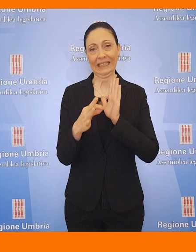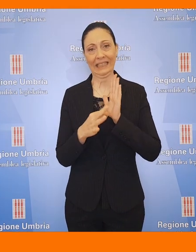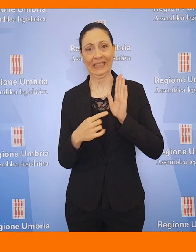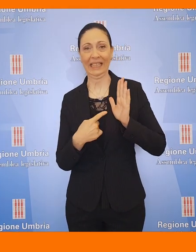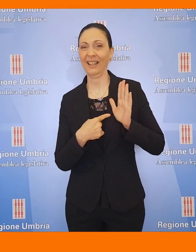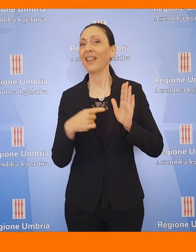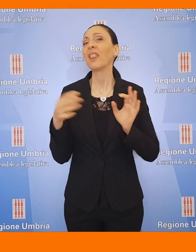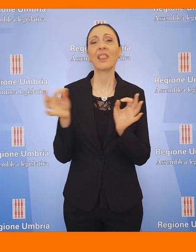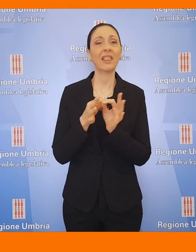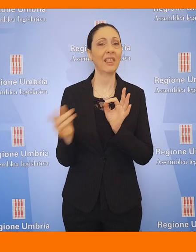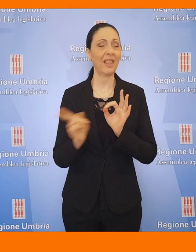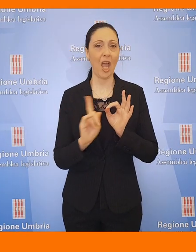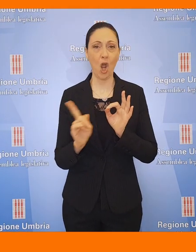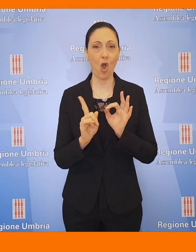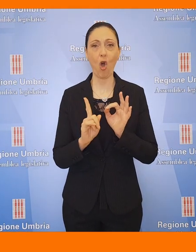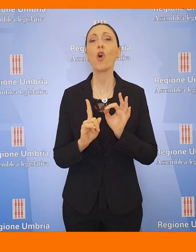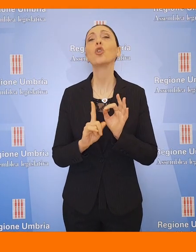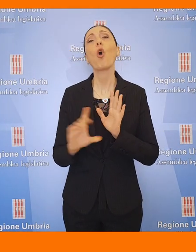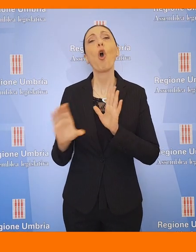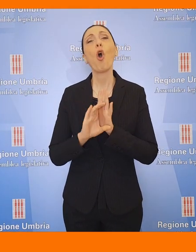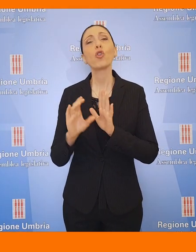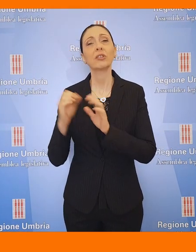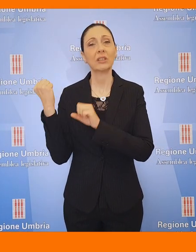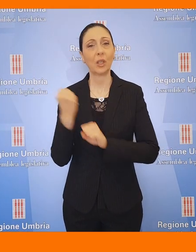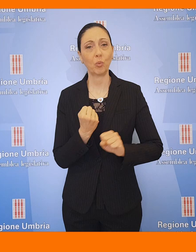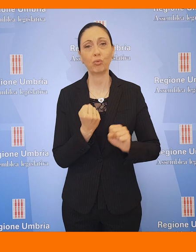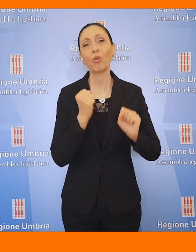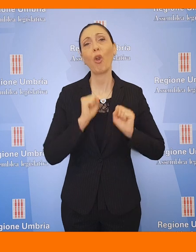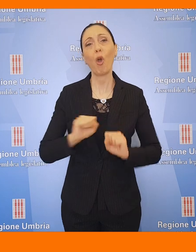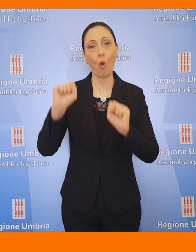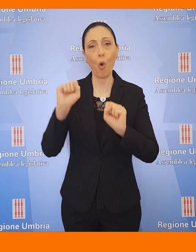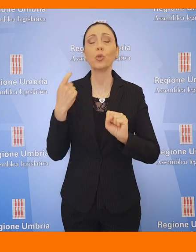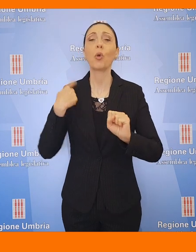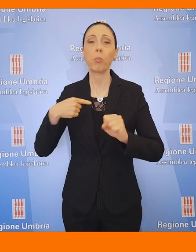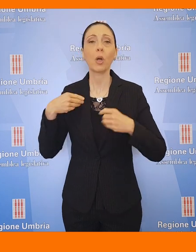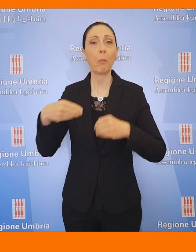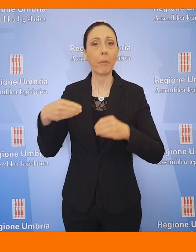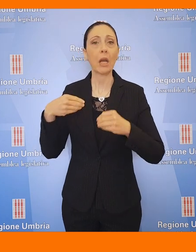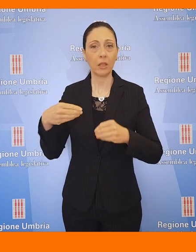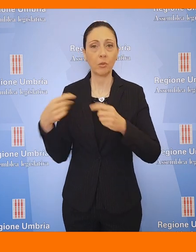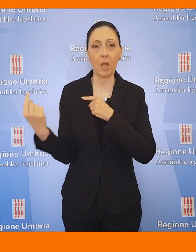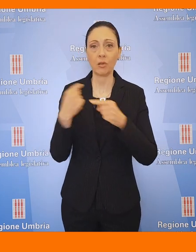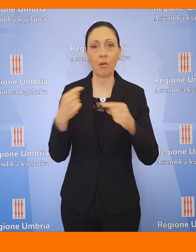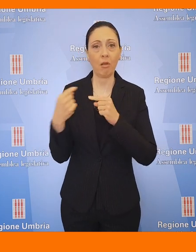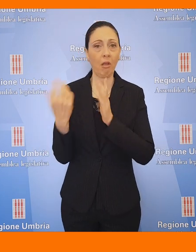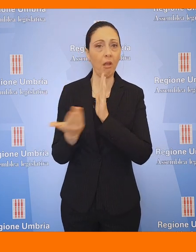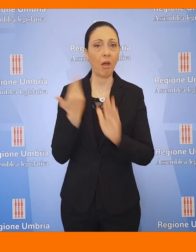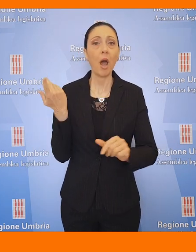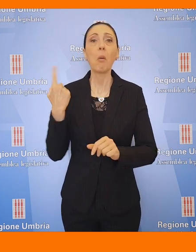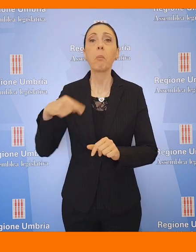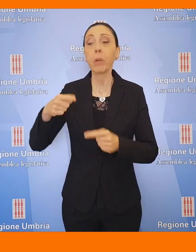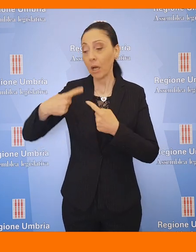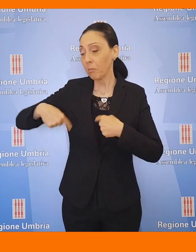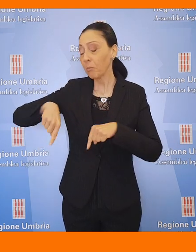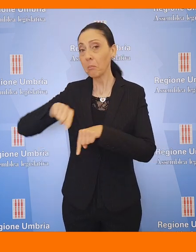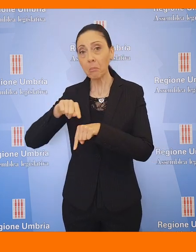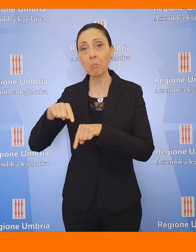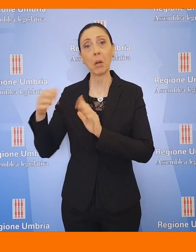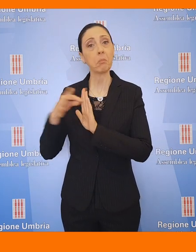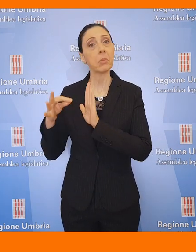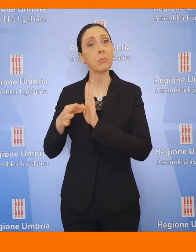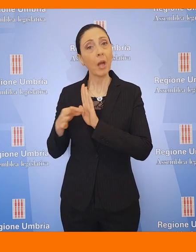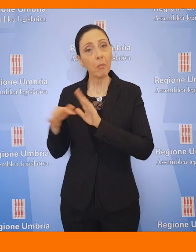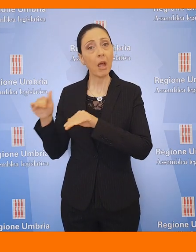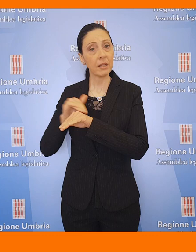'impianto normativo, che sarebbe incostituzionale, limiterebbe la partecipazione e il contraddittorio rispetto alle procedure previste nelle